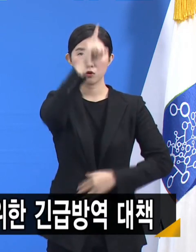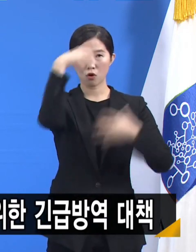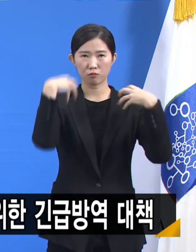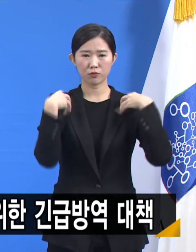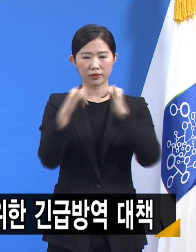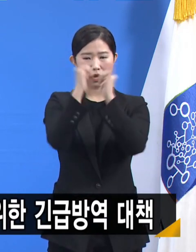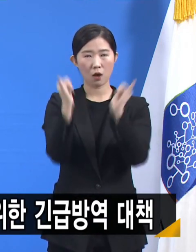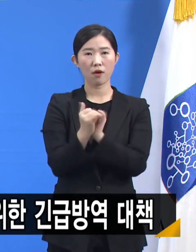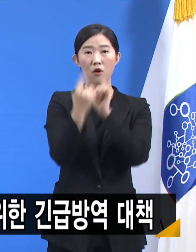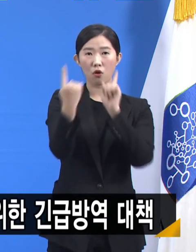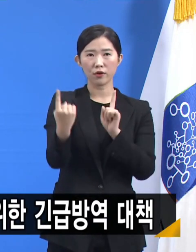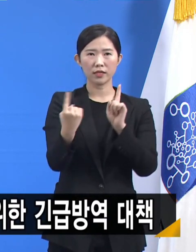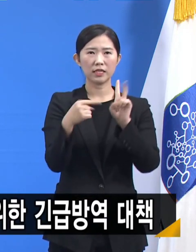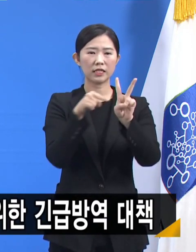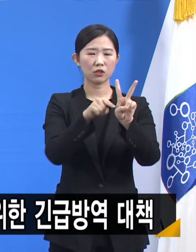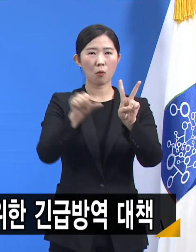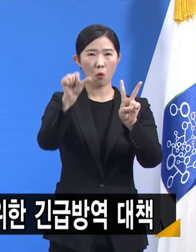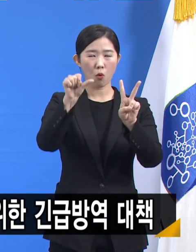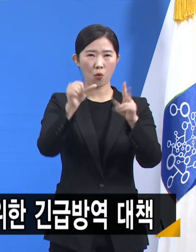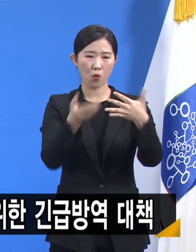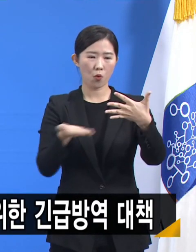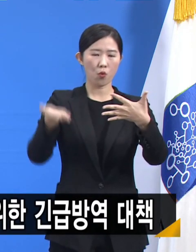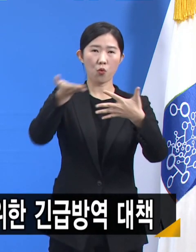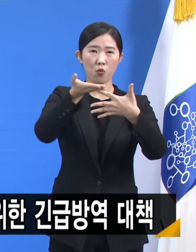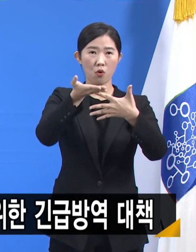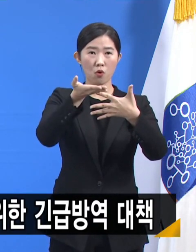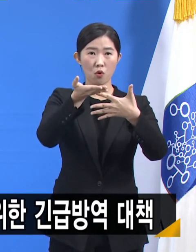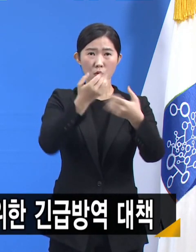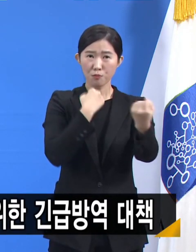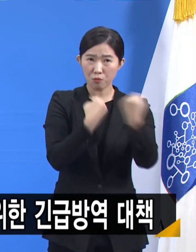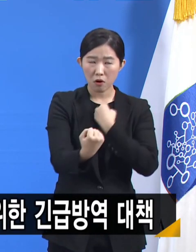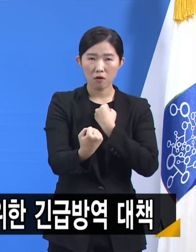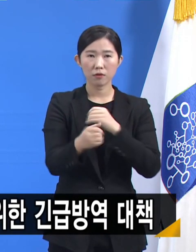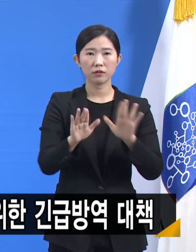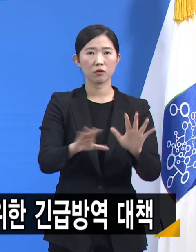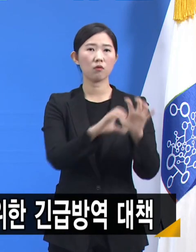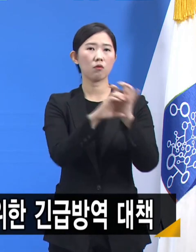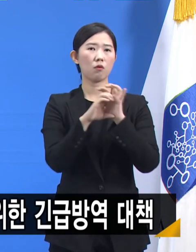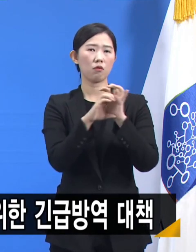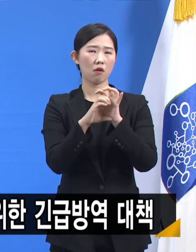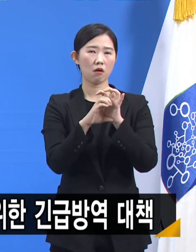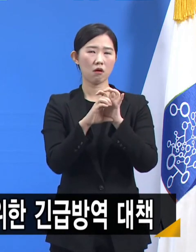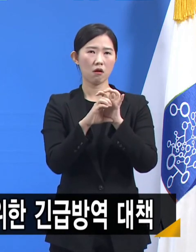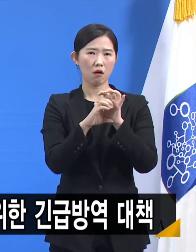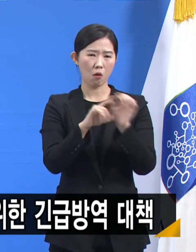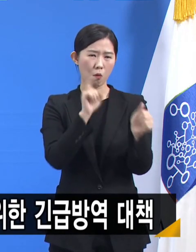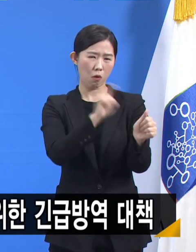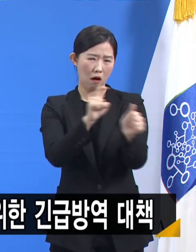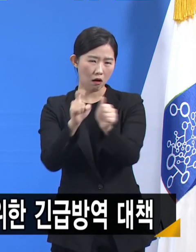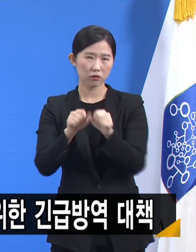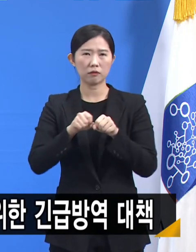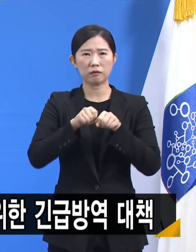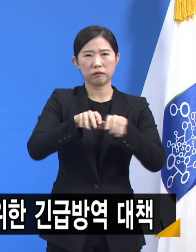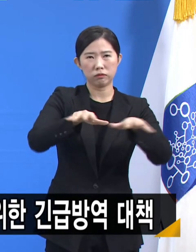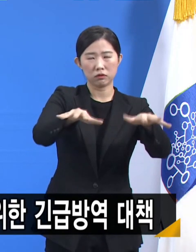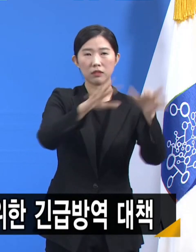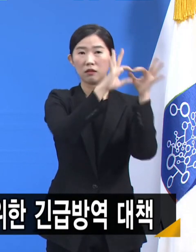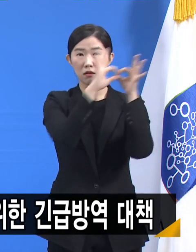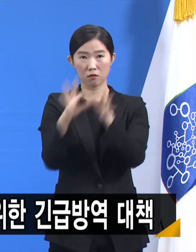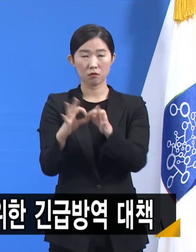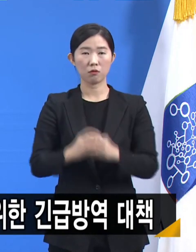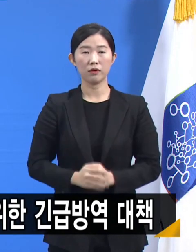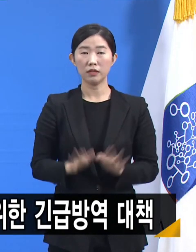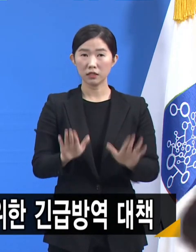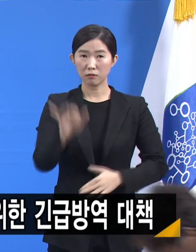2.5단계 격상에도 코로나19 확산세가 좀처럼 진정되지 않고 있습니다. 현재